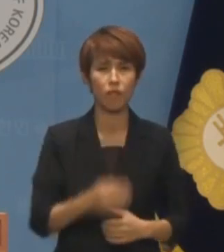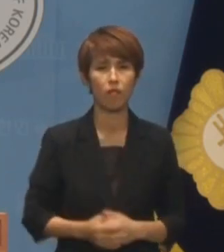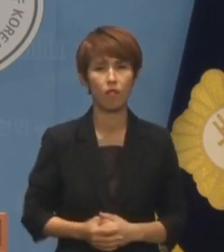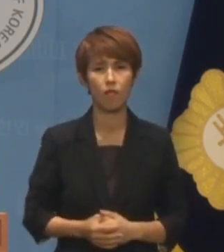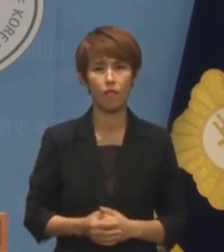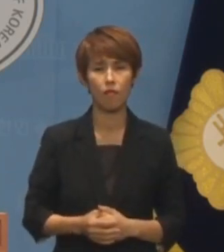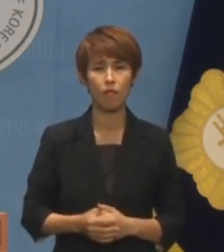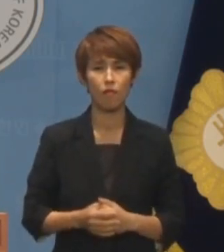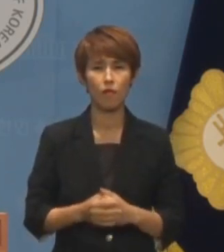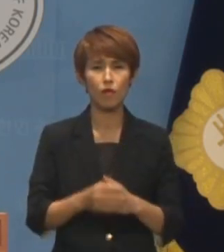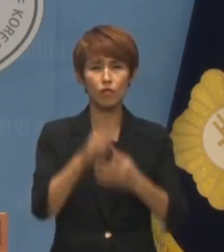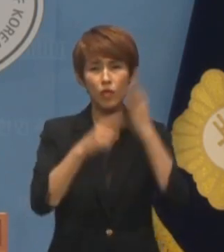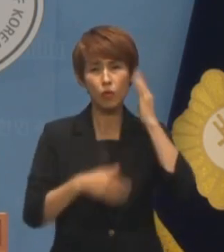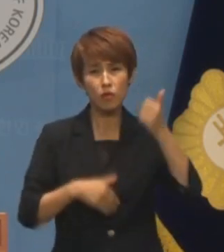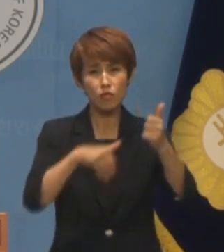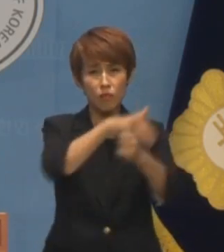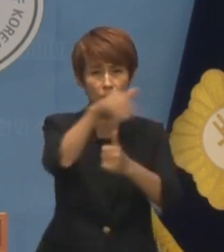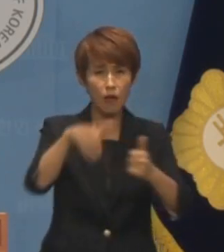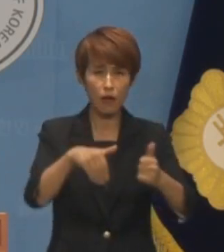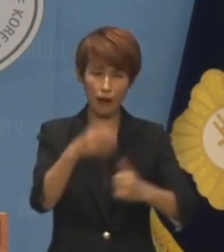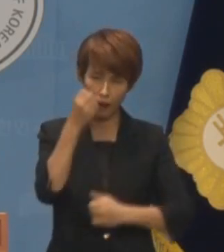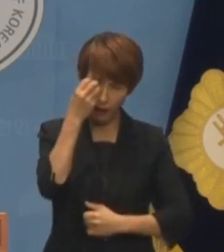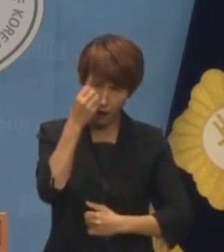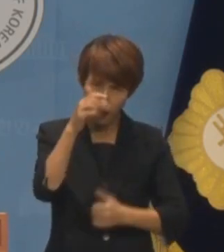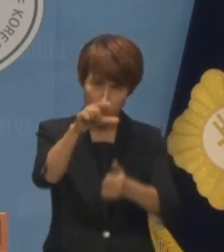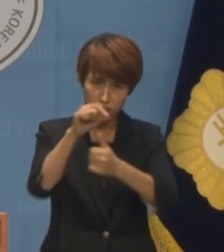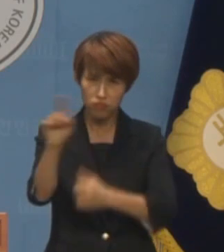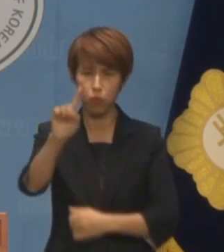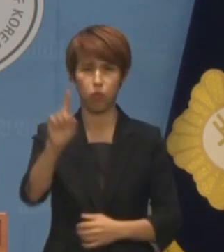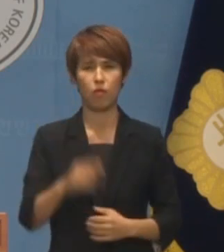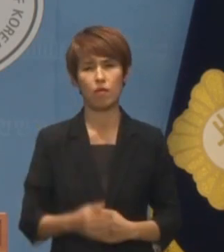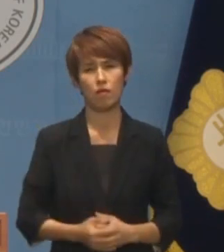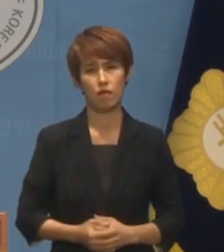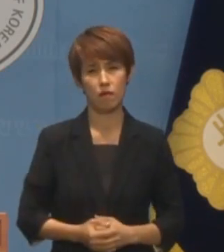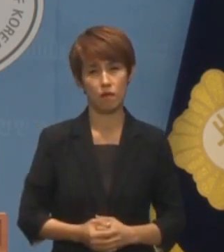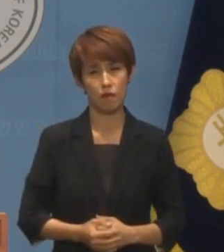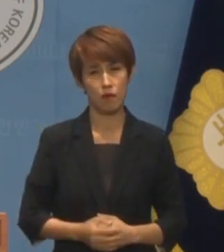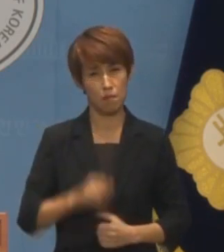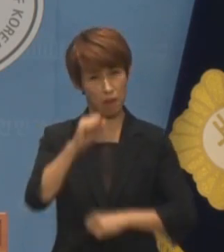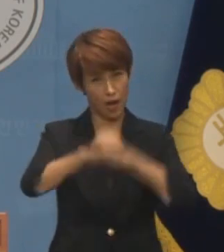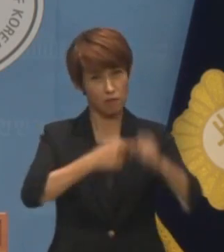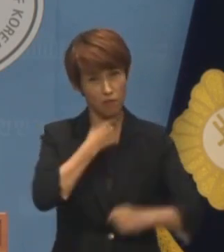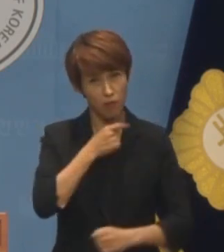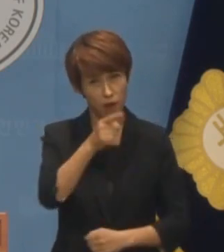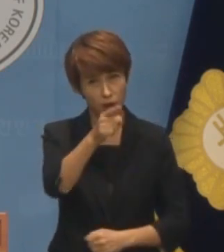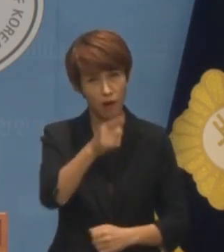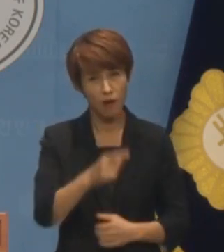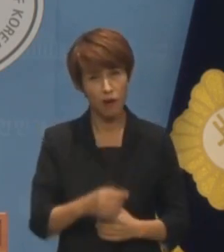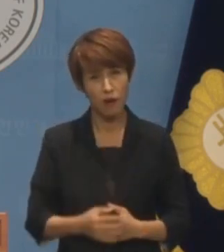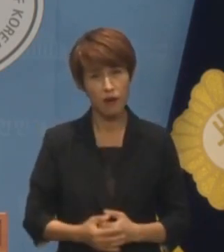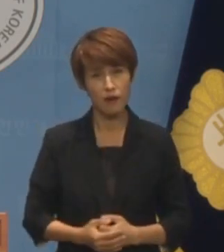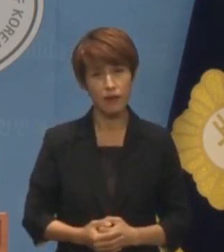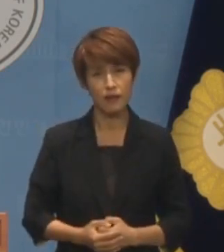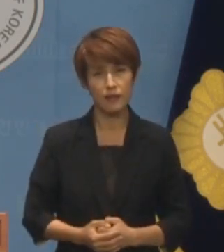그렇게도 없습니까 이쯤 되면 막가자는 거 아닌가요